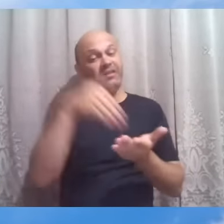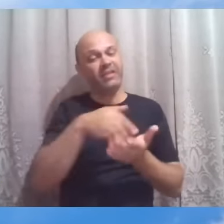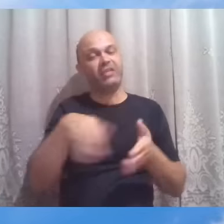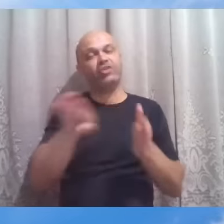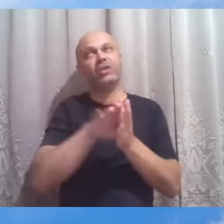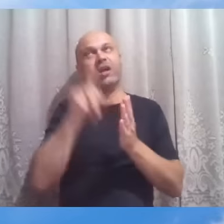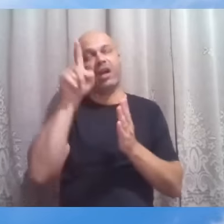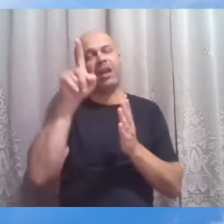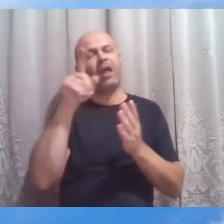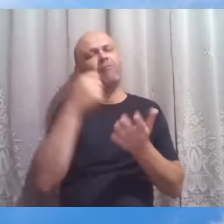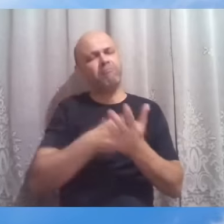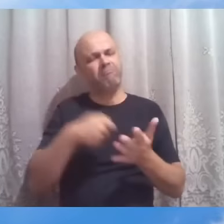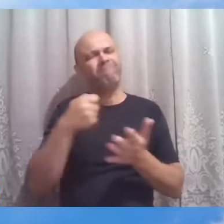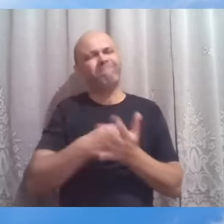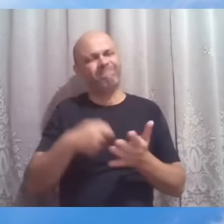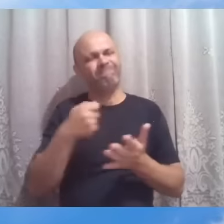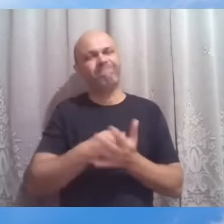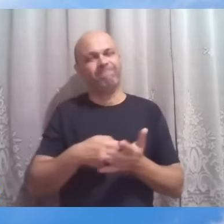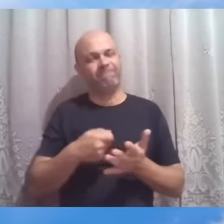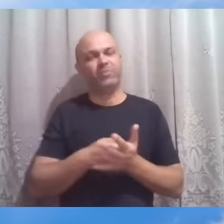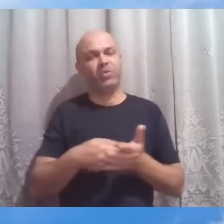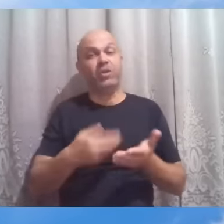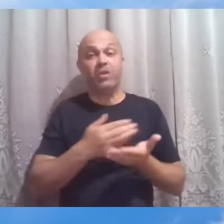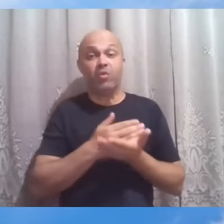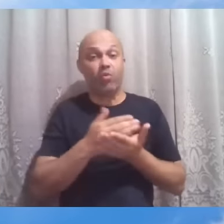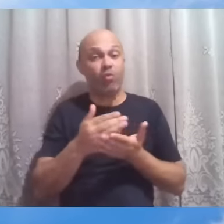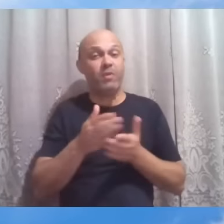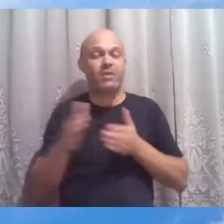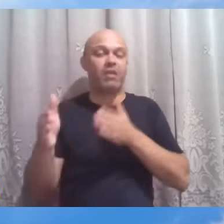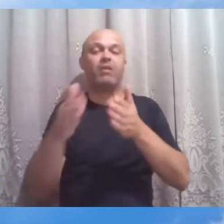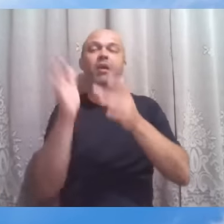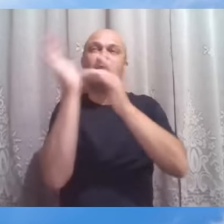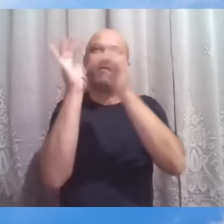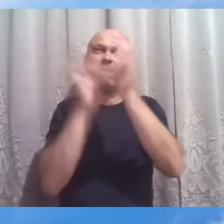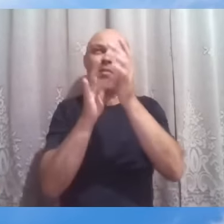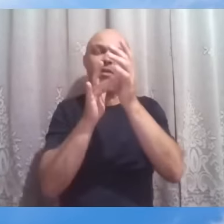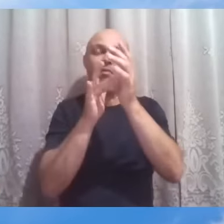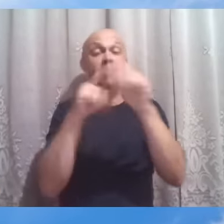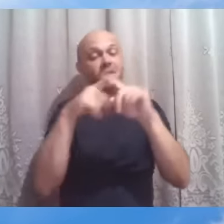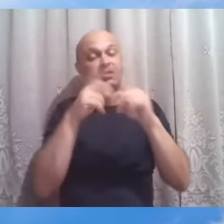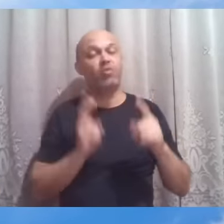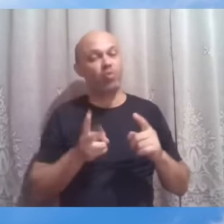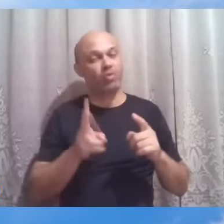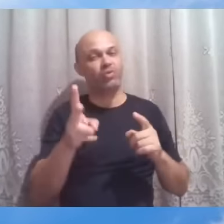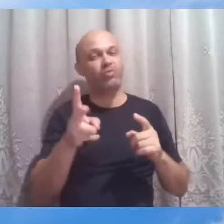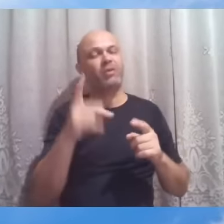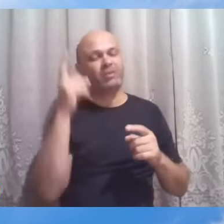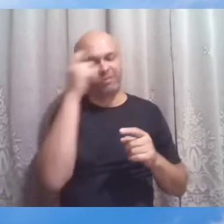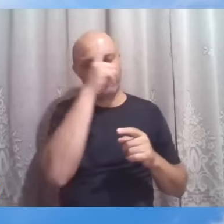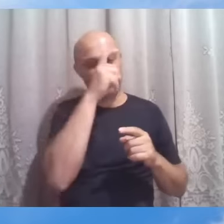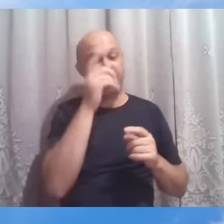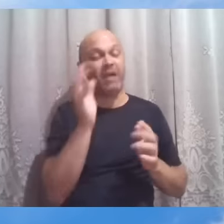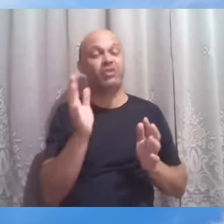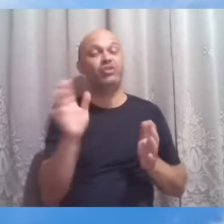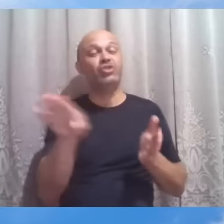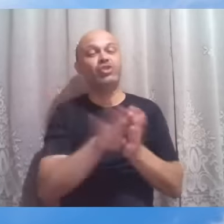e começar no caminho com Jesus é fácil diz Emmanuel continuar é difícil mas chegar ao fim é crucificar-se